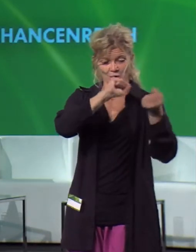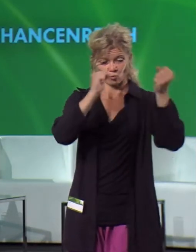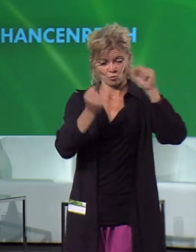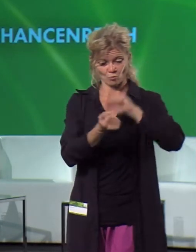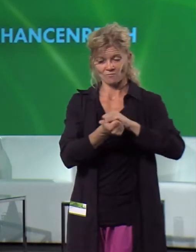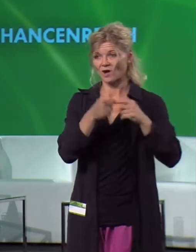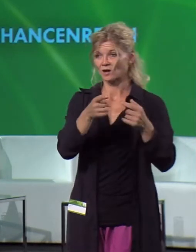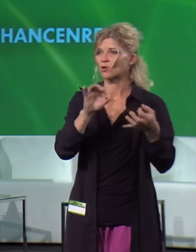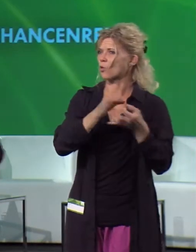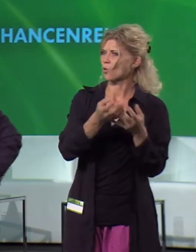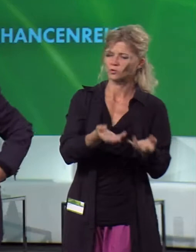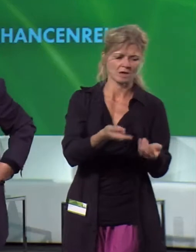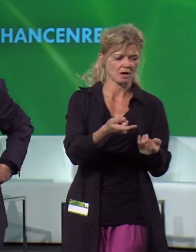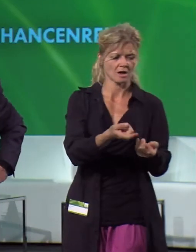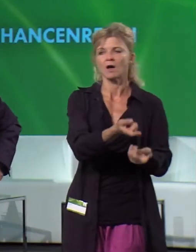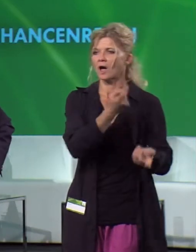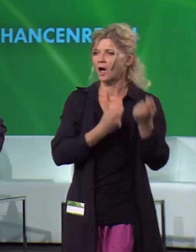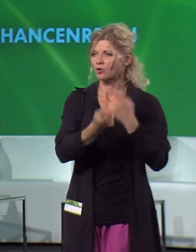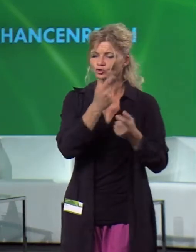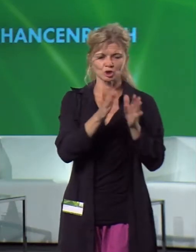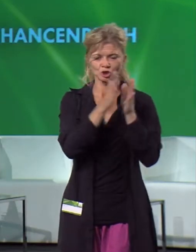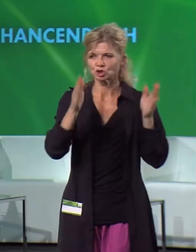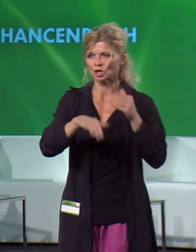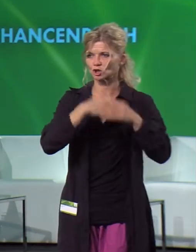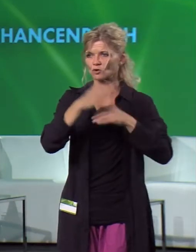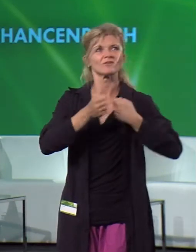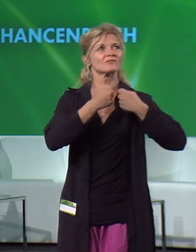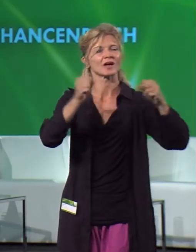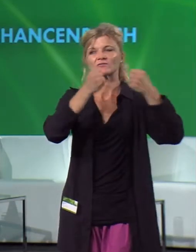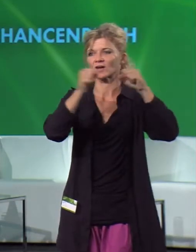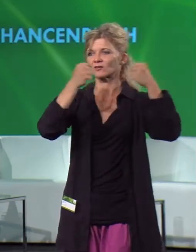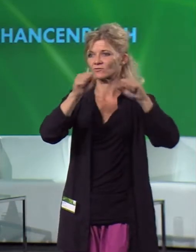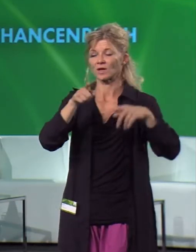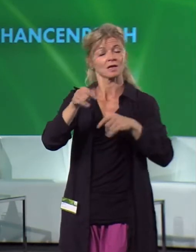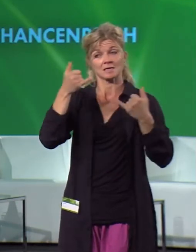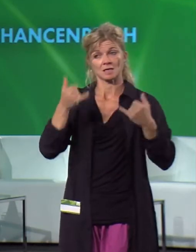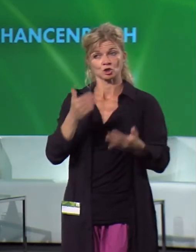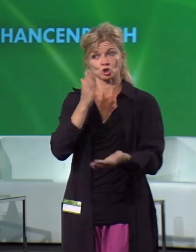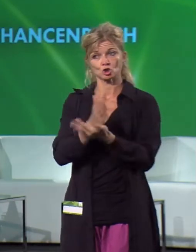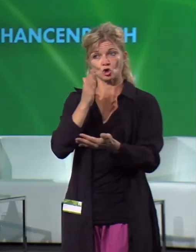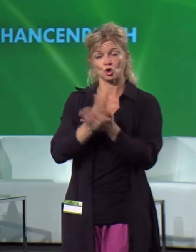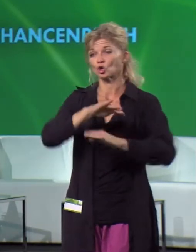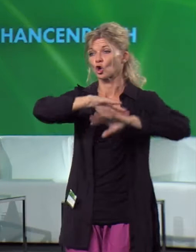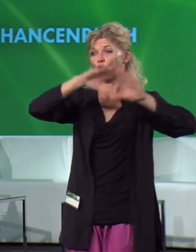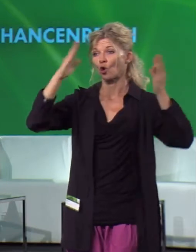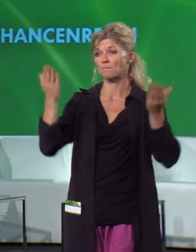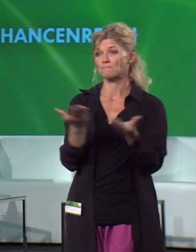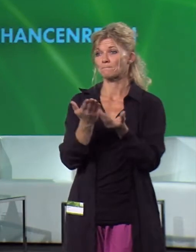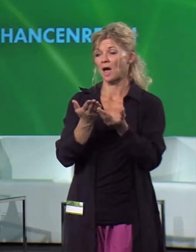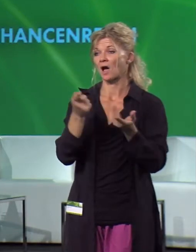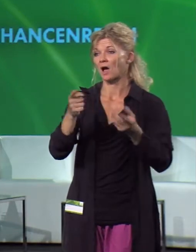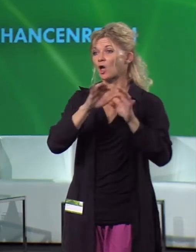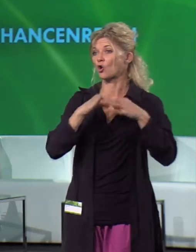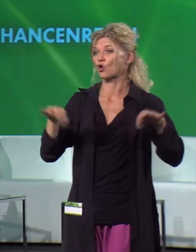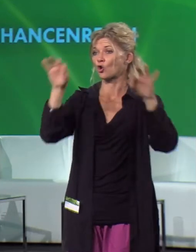Förderung und bei dem Transport anfallenden Schadstoffen inzwischen zu einer globalen ökologischen Katastrophe, also zur